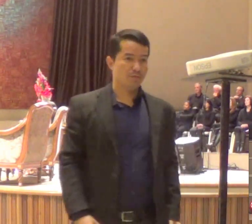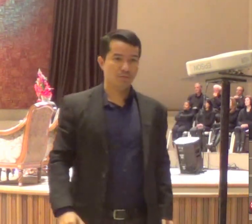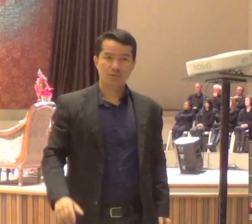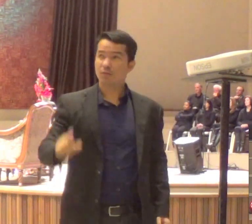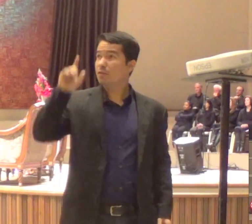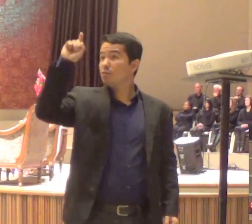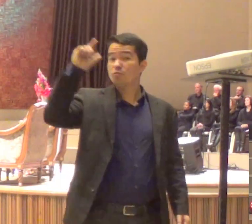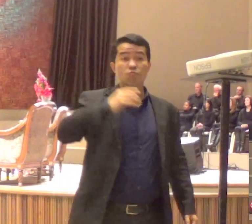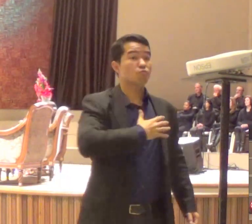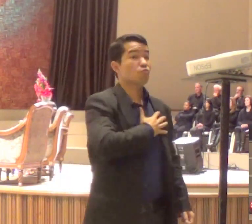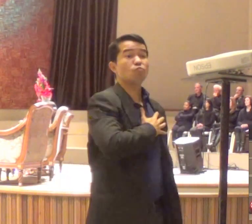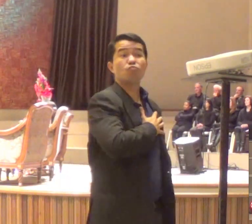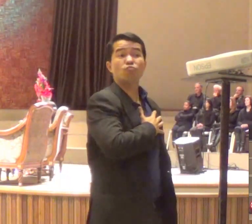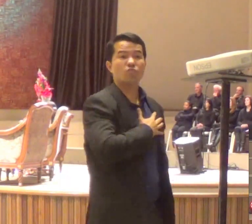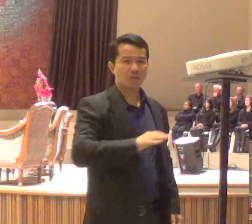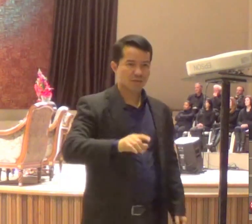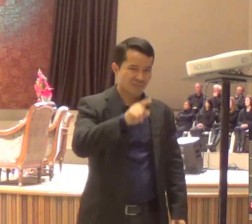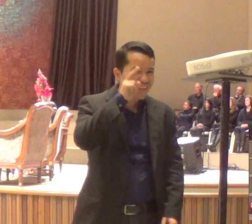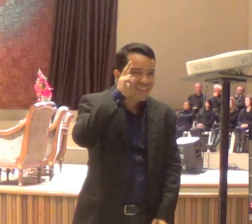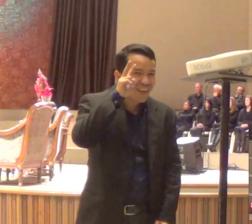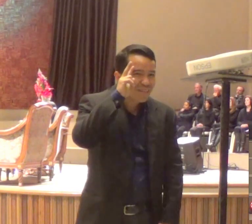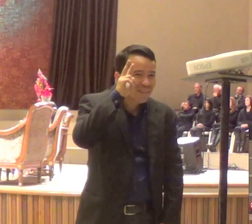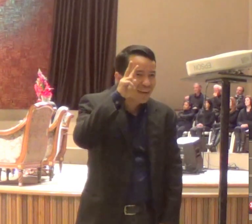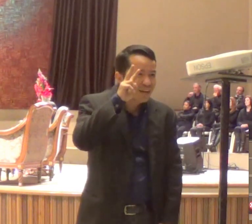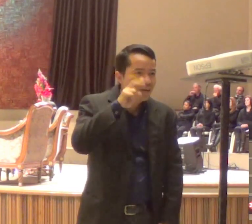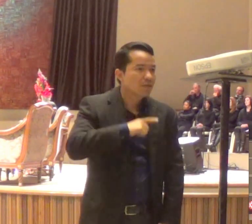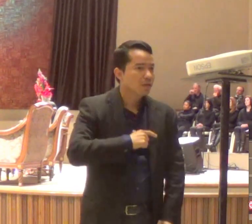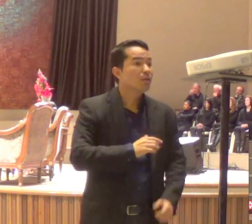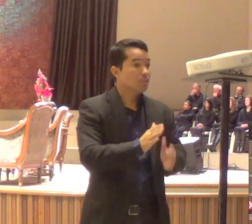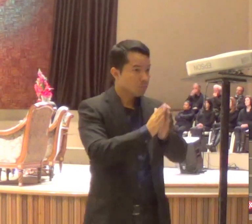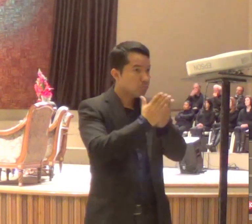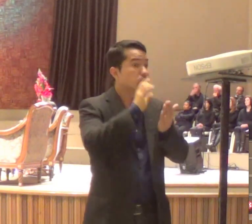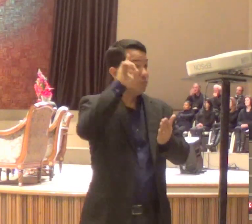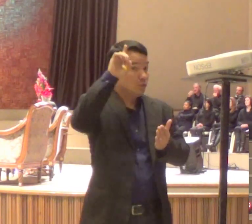que Deus, diz que Deus, resiste ao soberbo,